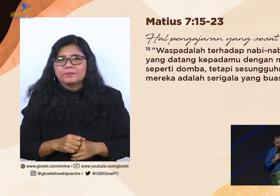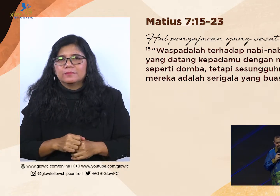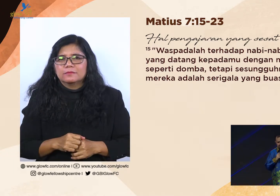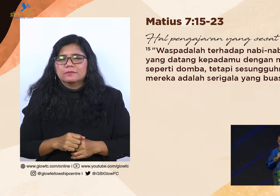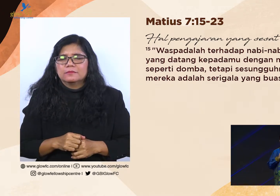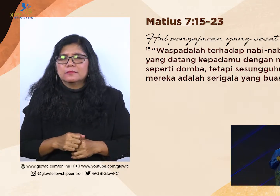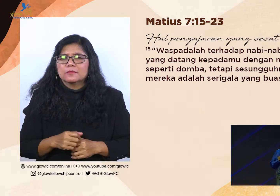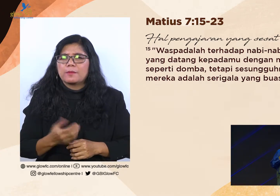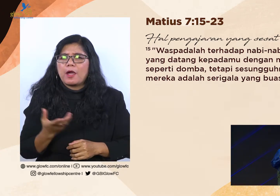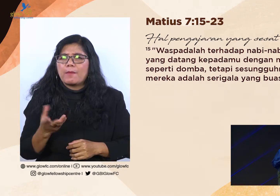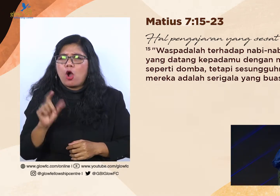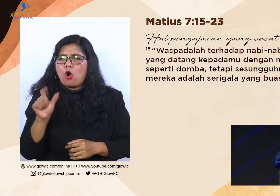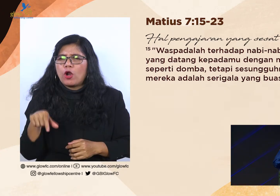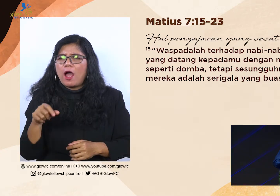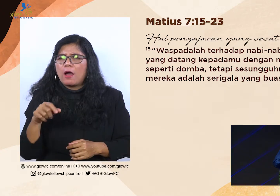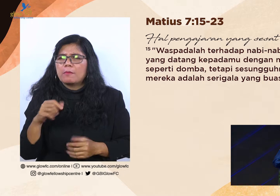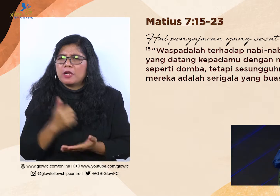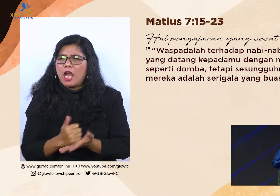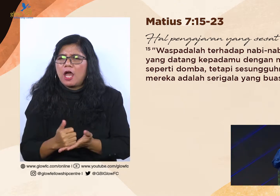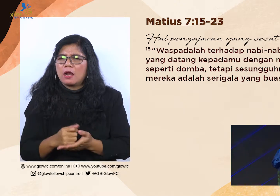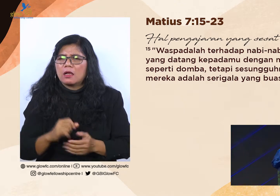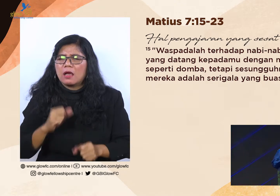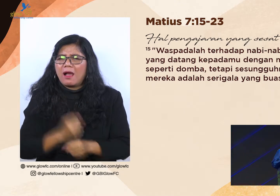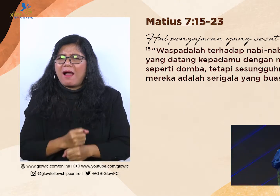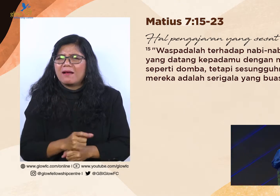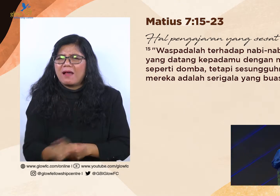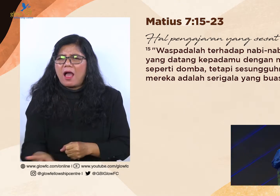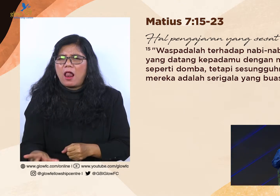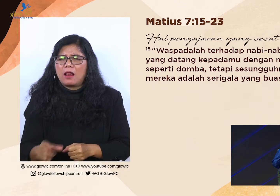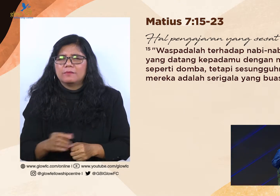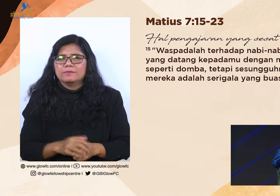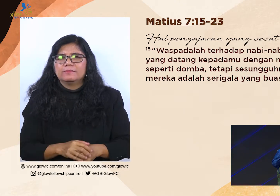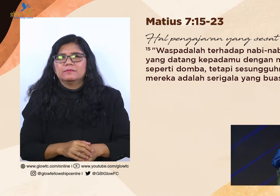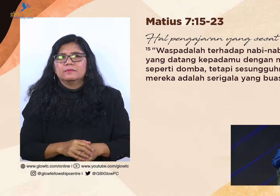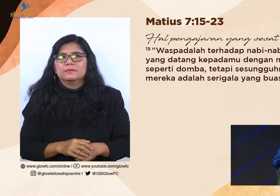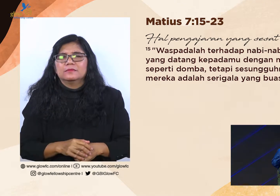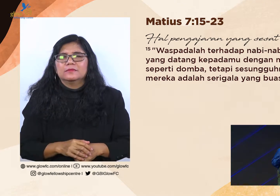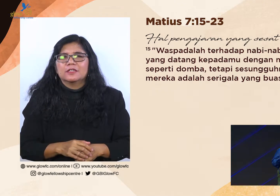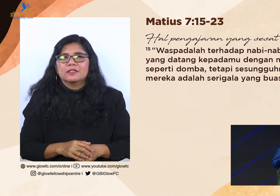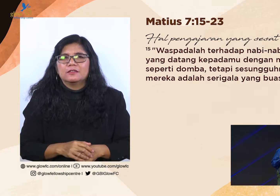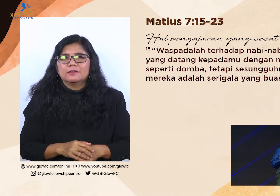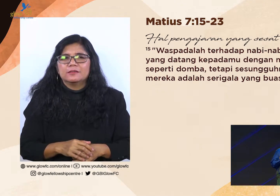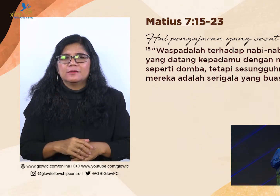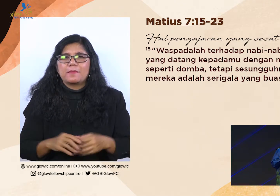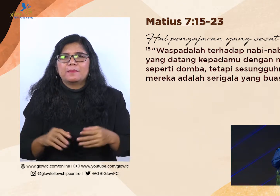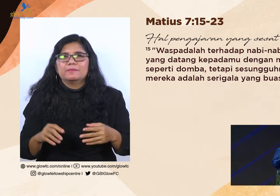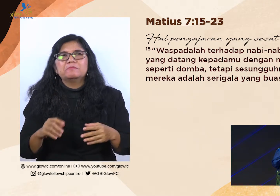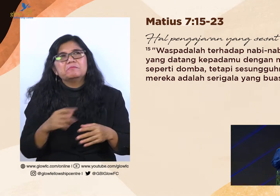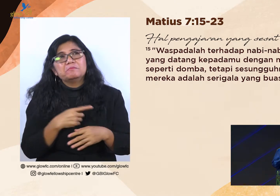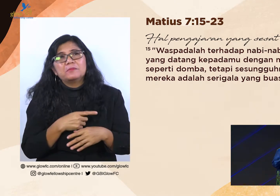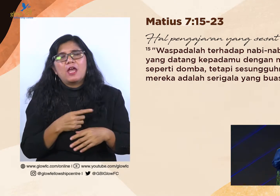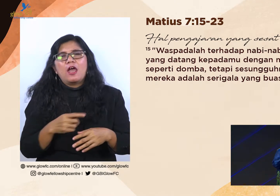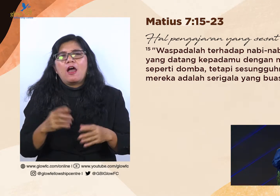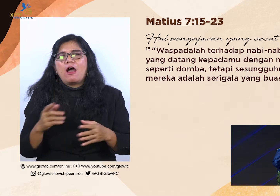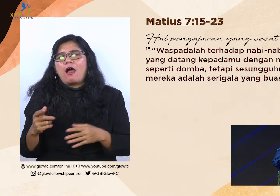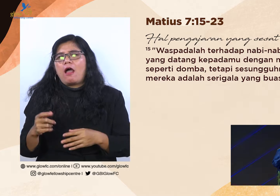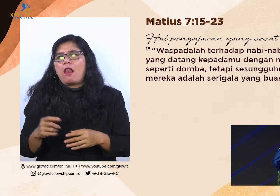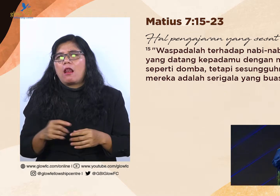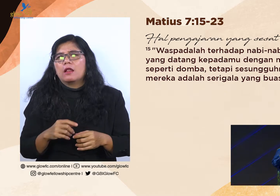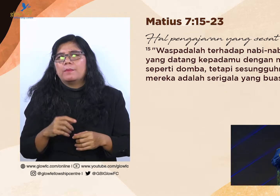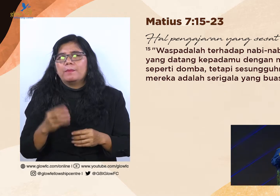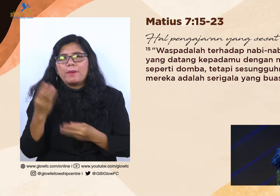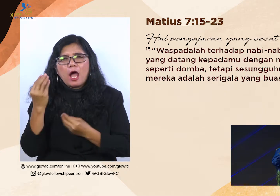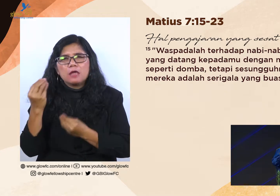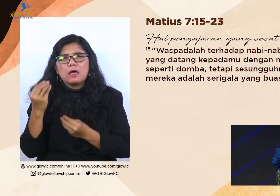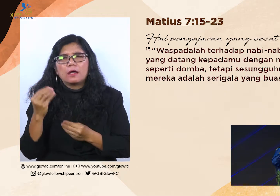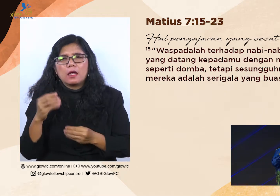ayat 15-23. Hal pengajaran yang sesat. Wah, hari-hari ini, ayat ini paling